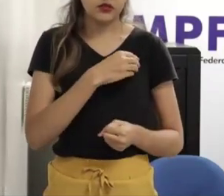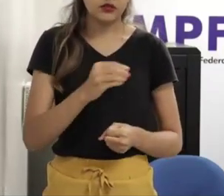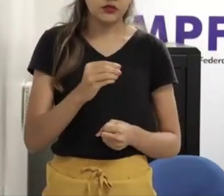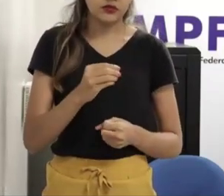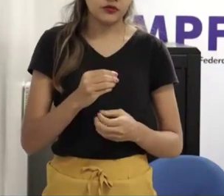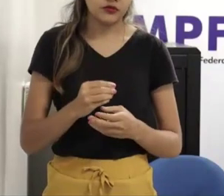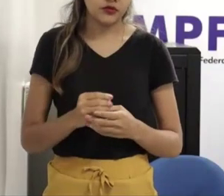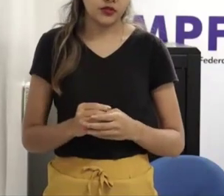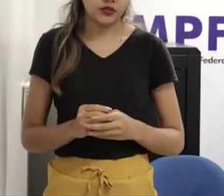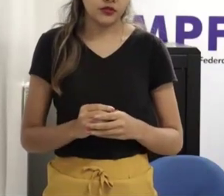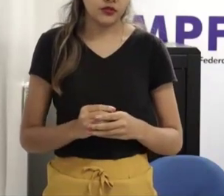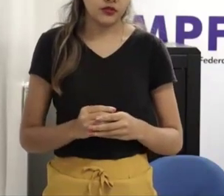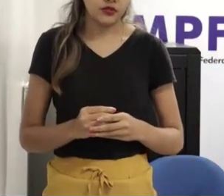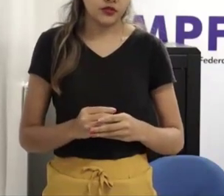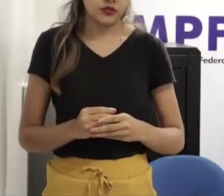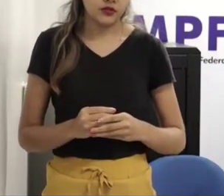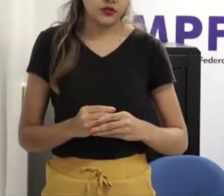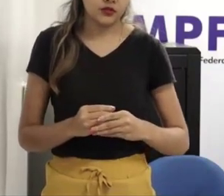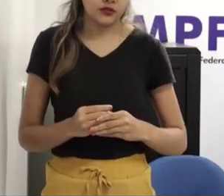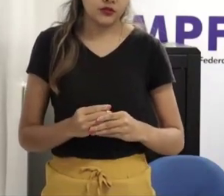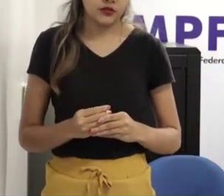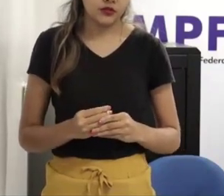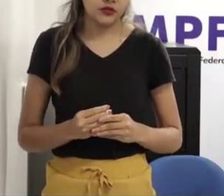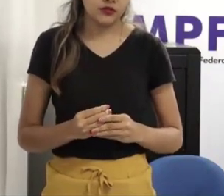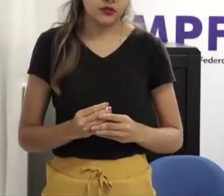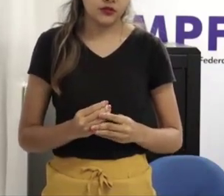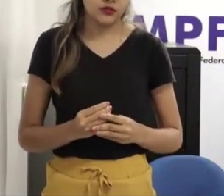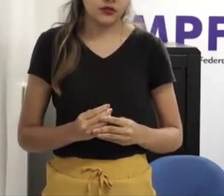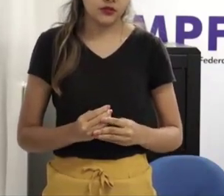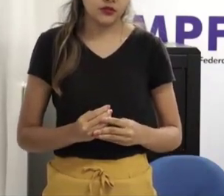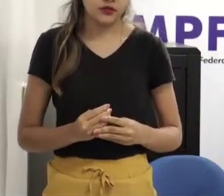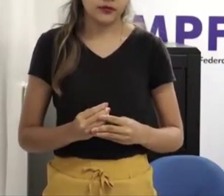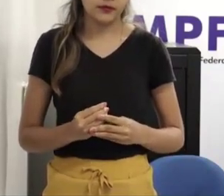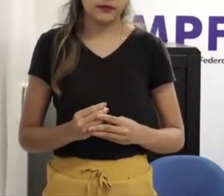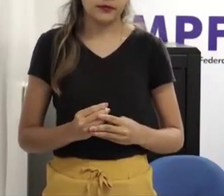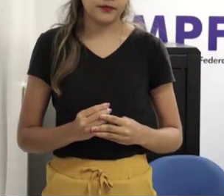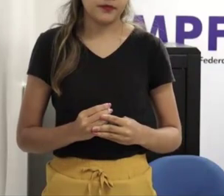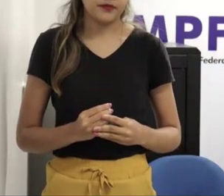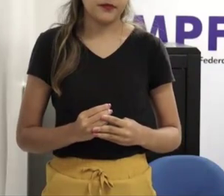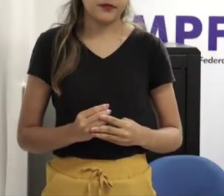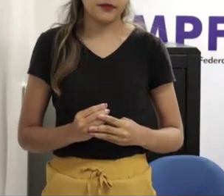abandonada por um casal gay é 100% heterossexual né